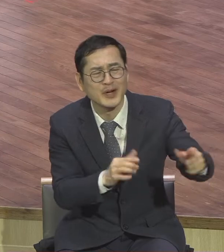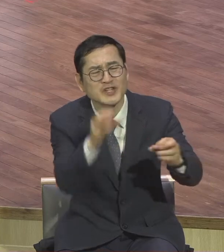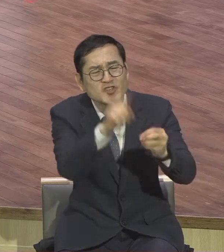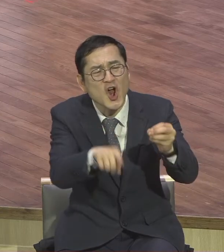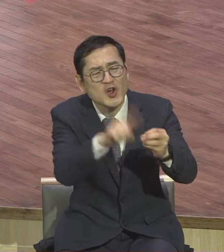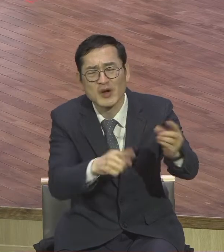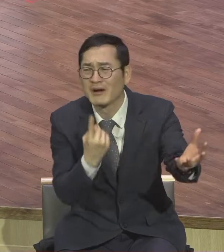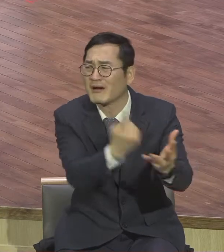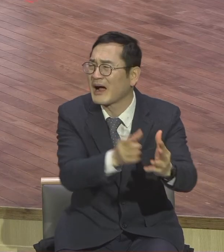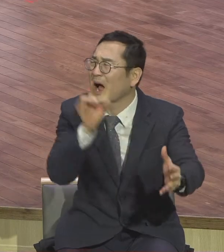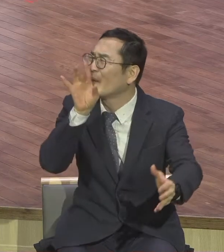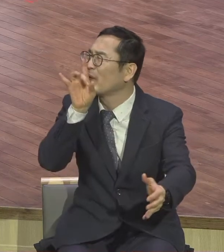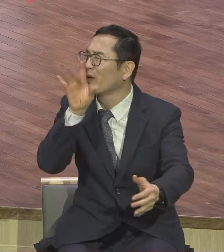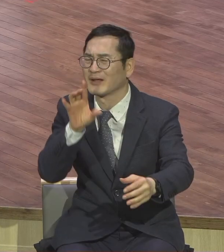그 정도로 많아요